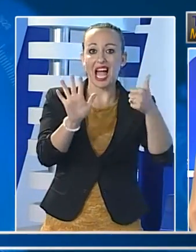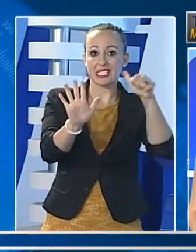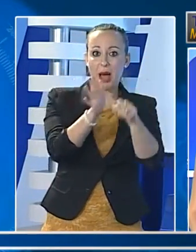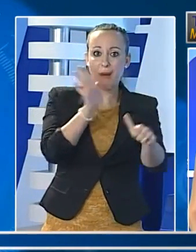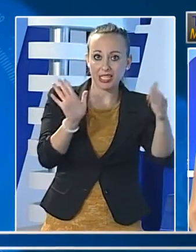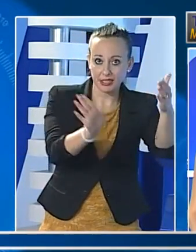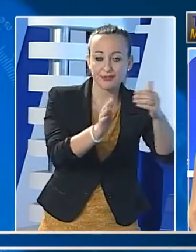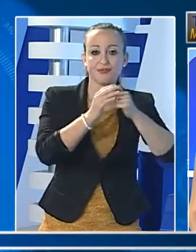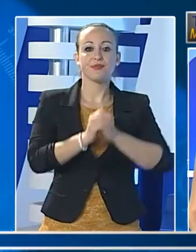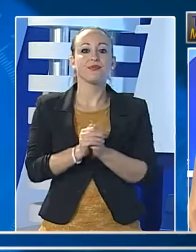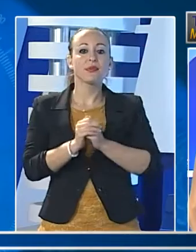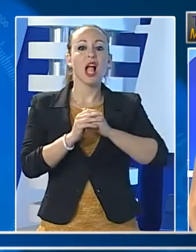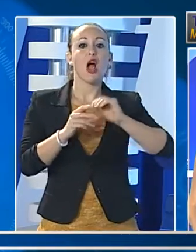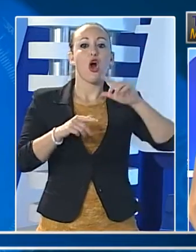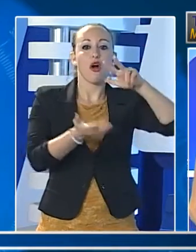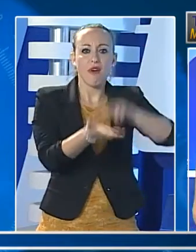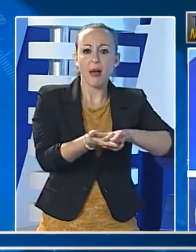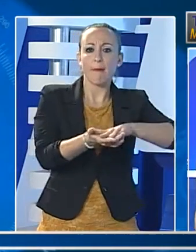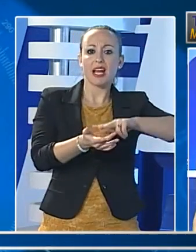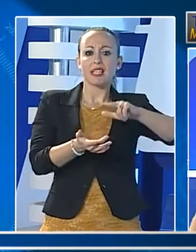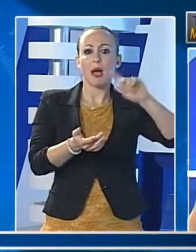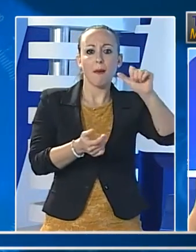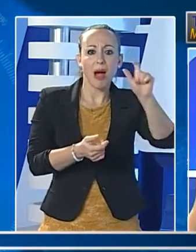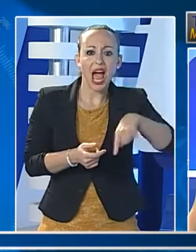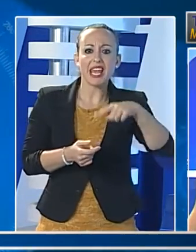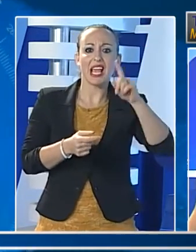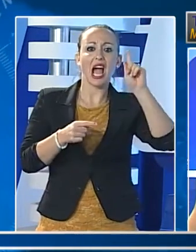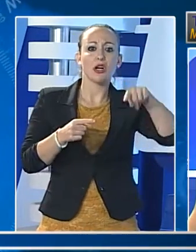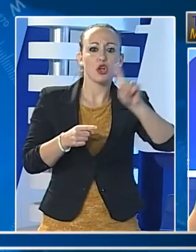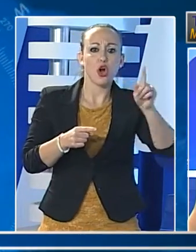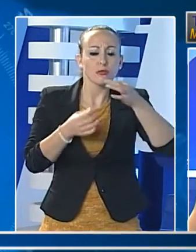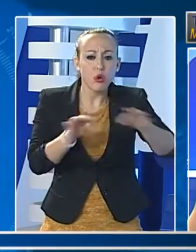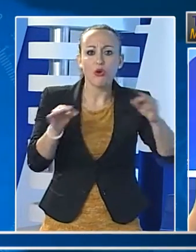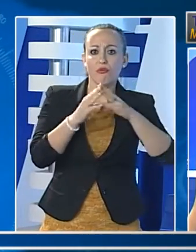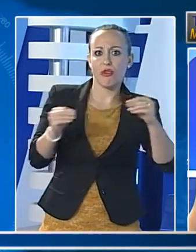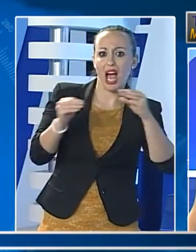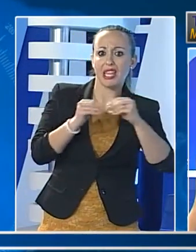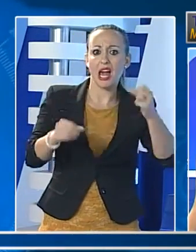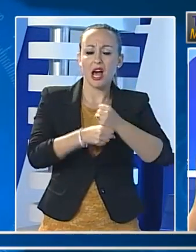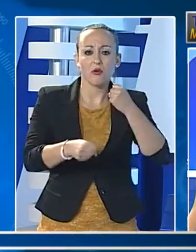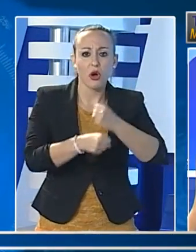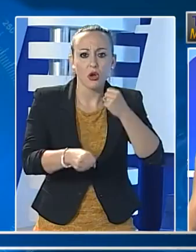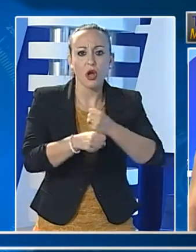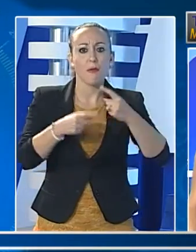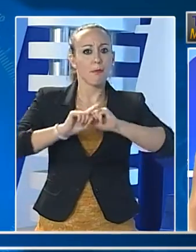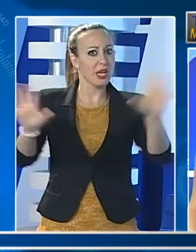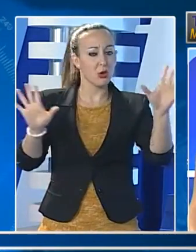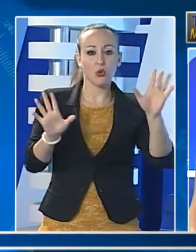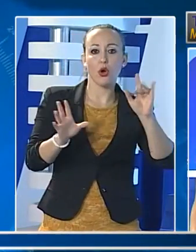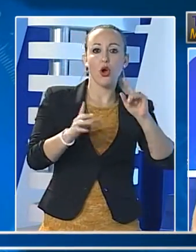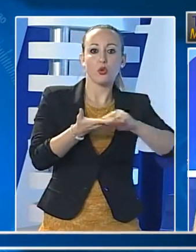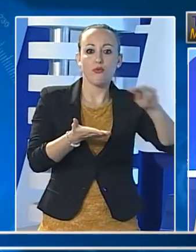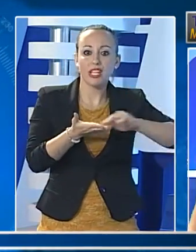e del risarcimento di 102.000 euro alla Fondazione 42.000 all'Ars. La Procura accusa l